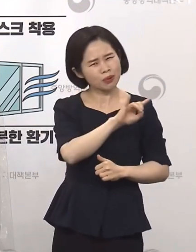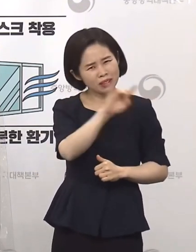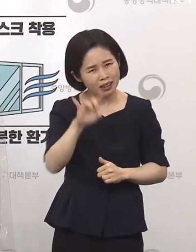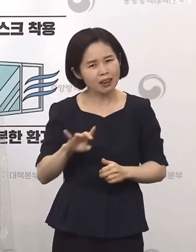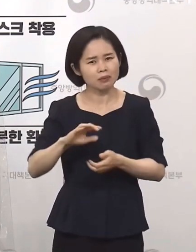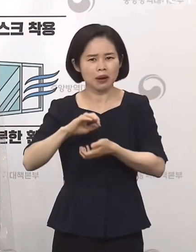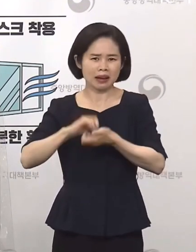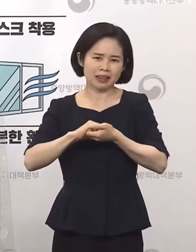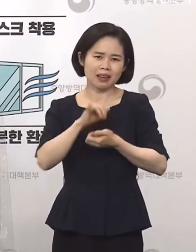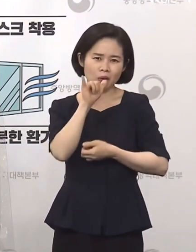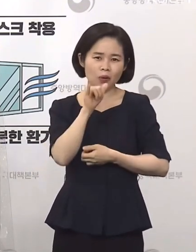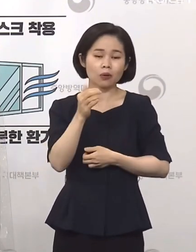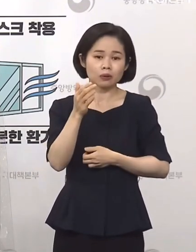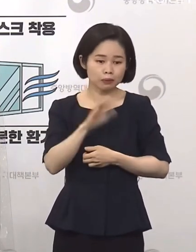다시 말씀드리겠습니다. 감사합니다. 감사합니다.